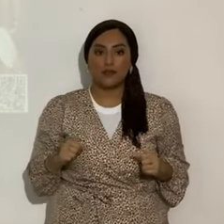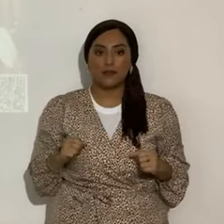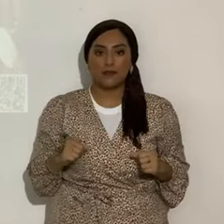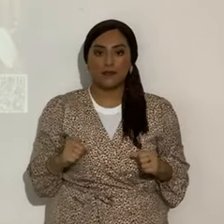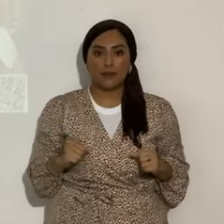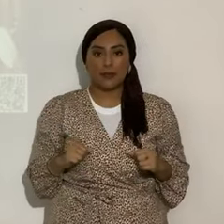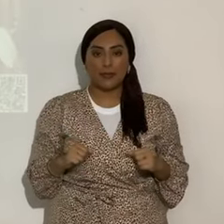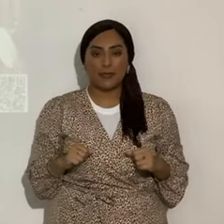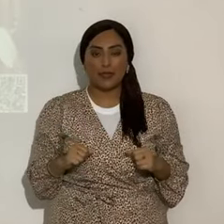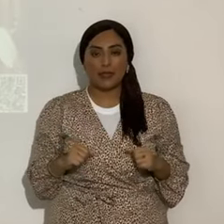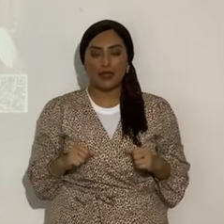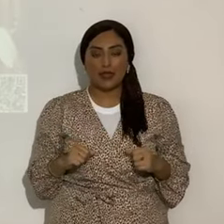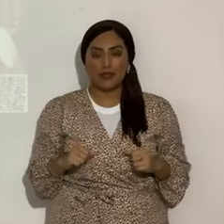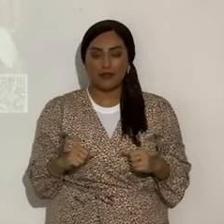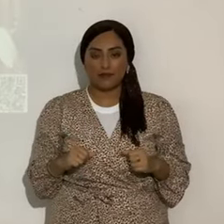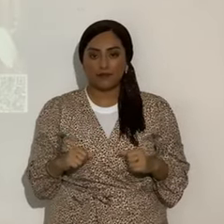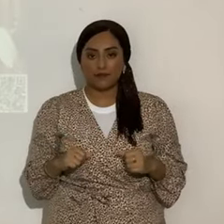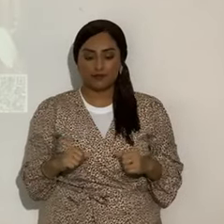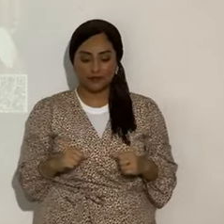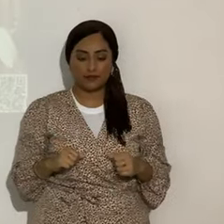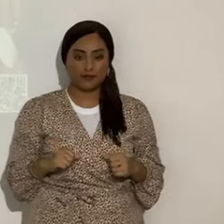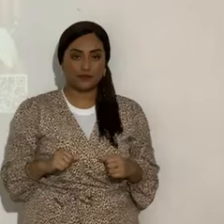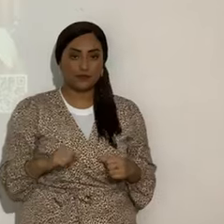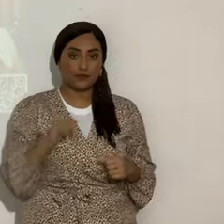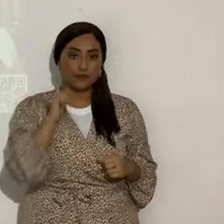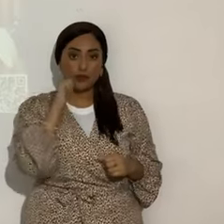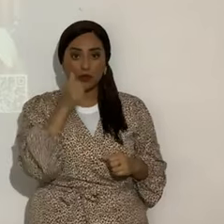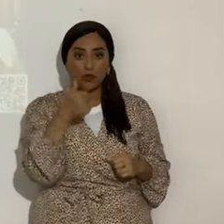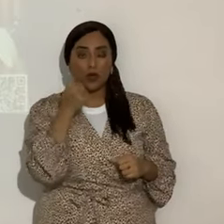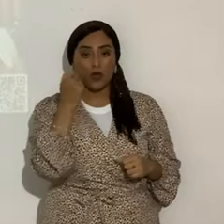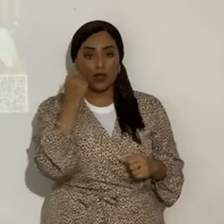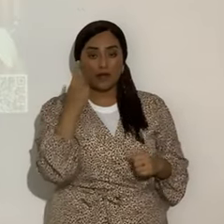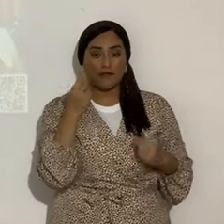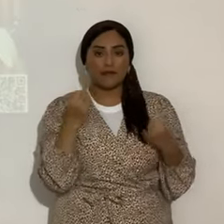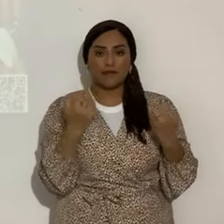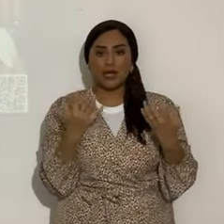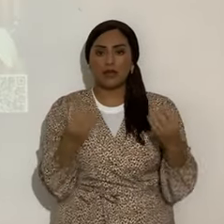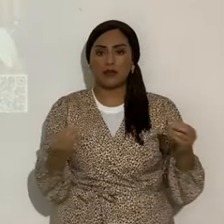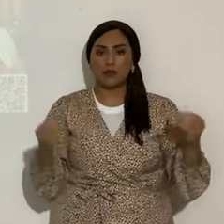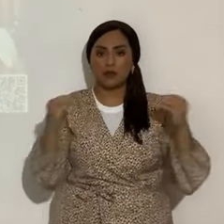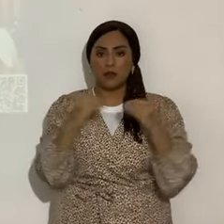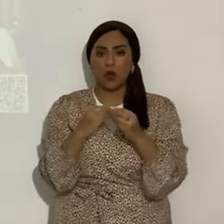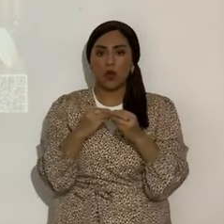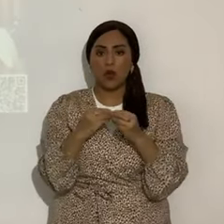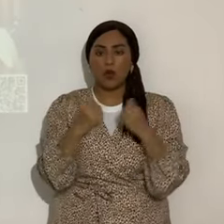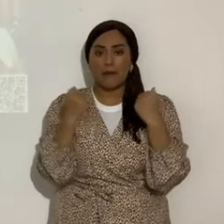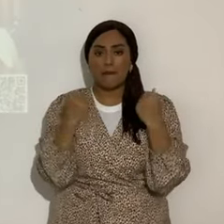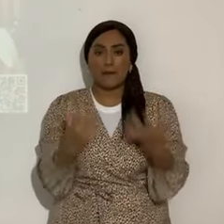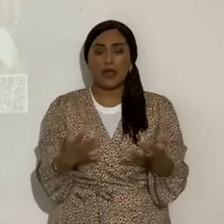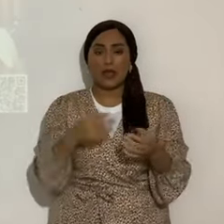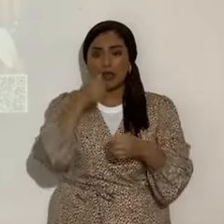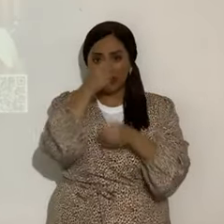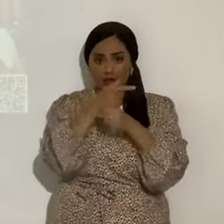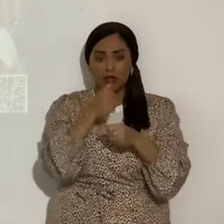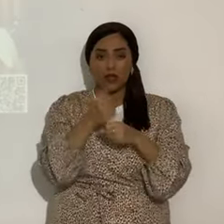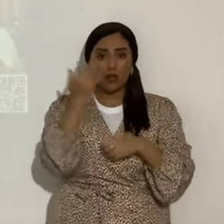De la manera sefaradí. Y mañana van a entender muchas cosas, varios hermanos, porque digo de la manera